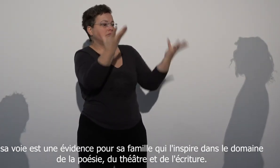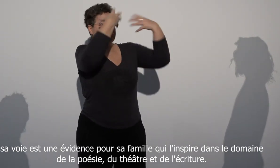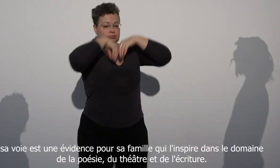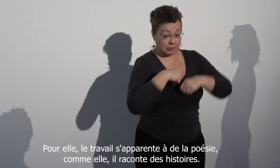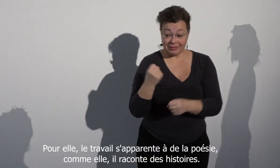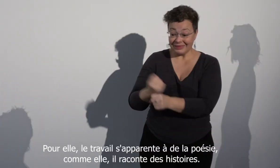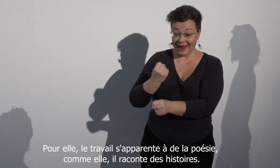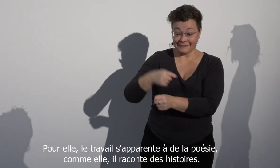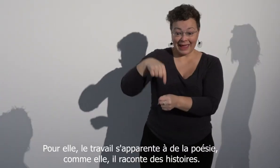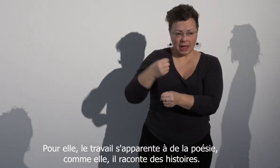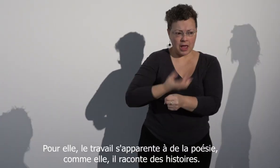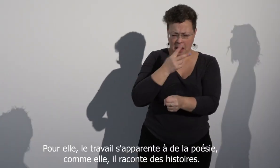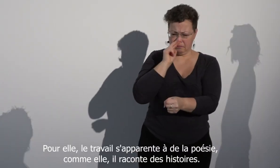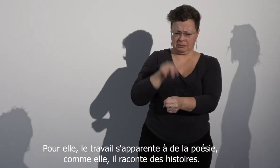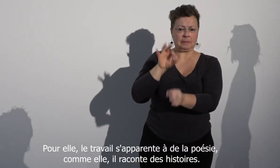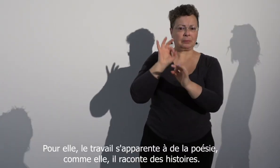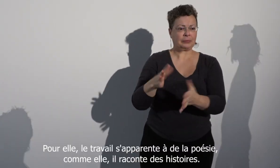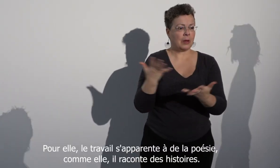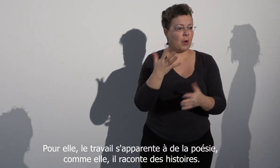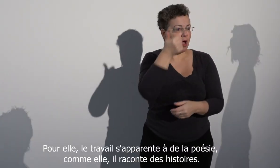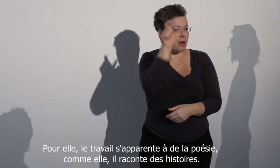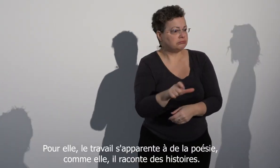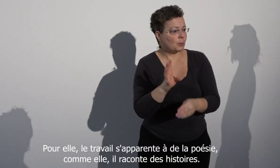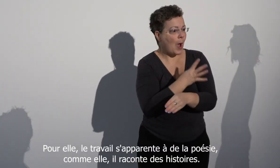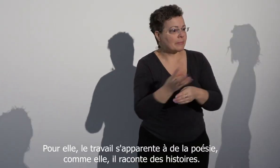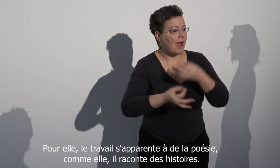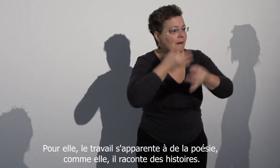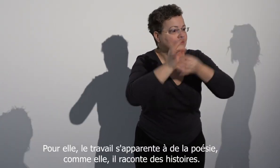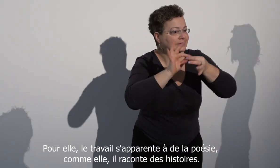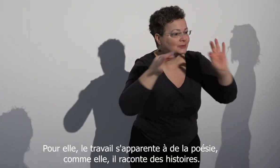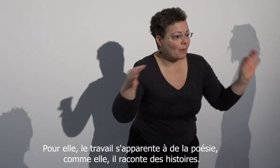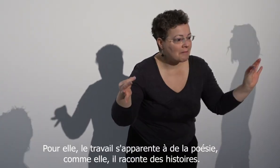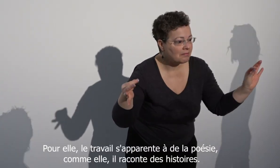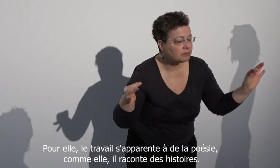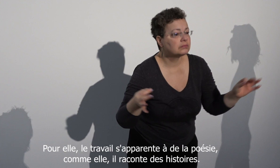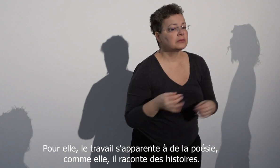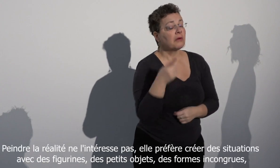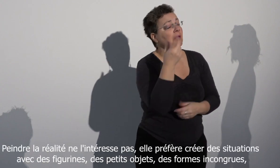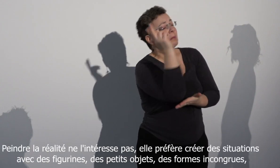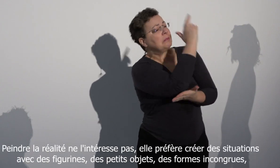'écriture. Pour elle, le travail de l'artiste s'apparente à de la poésie. Comme elle, il raconte des histoires.